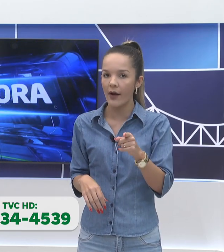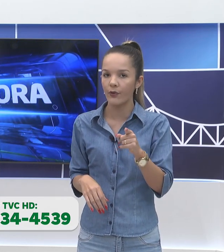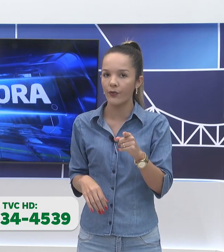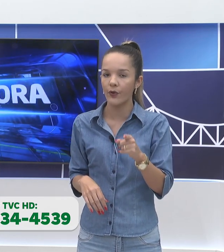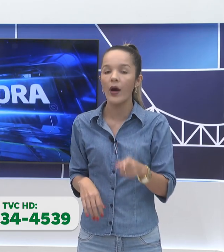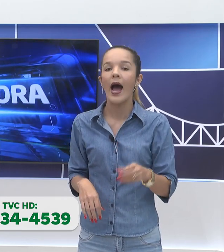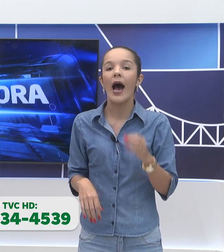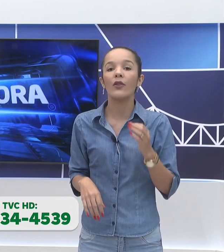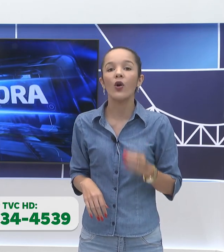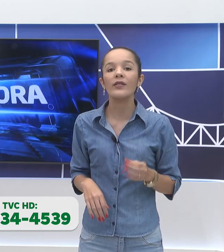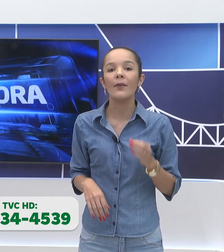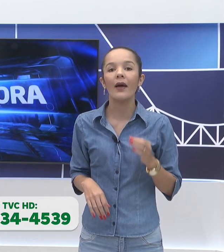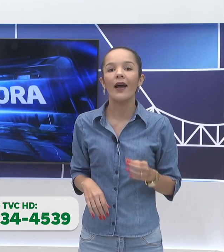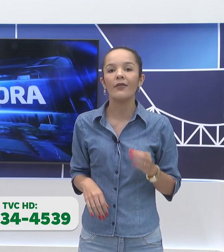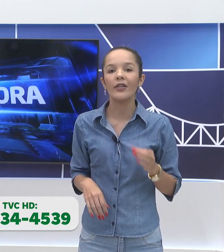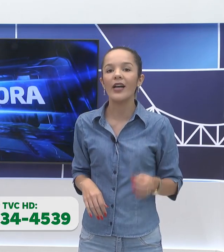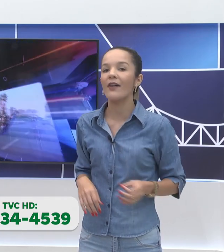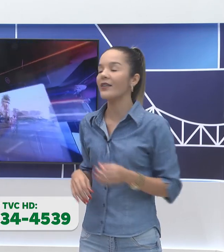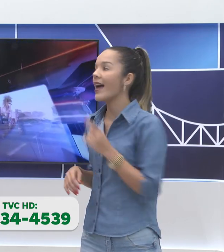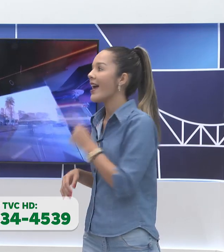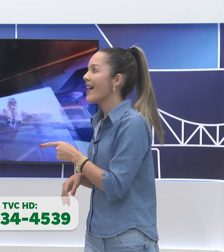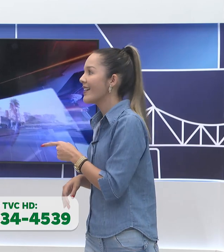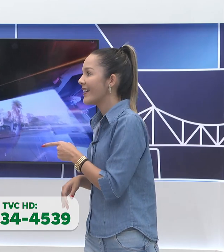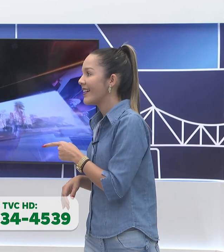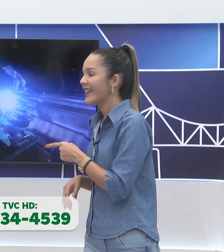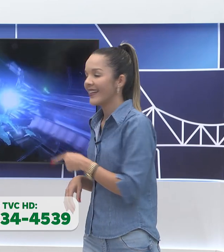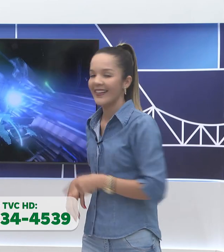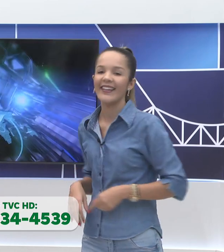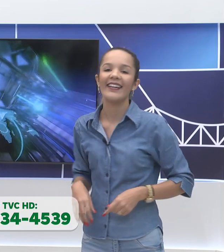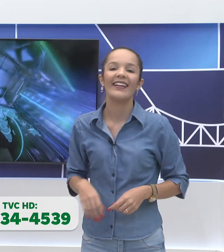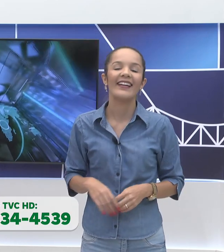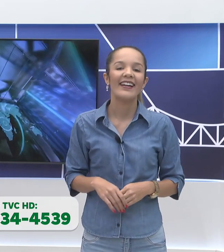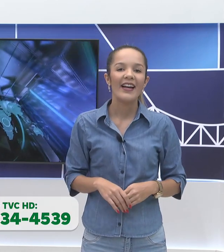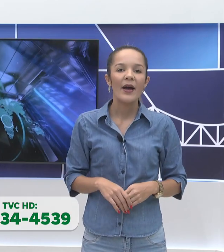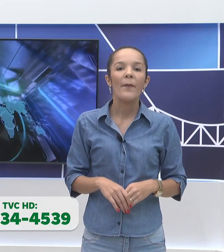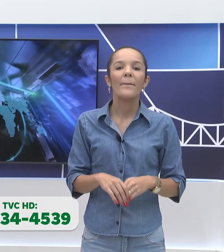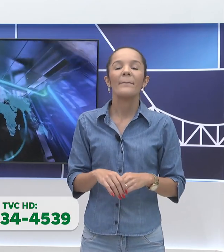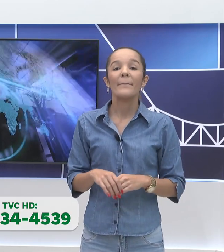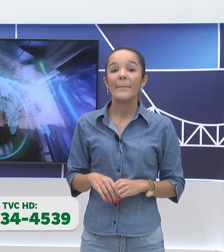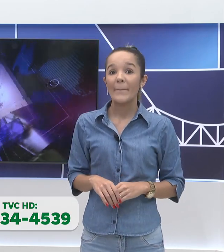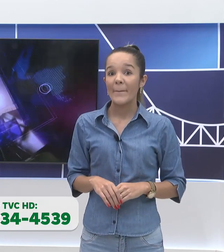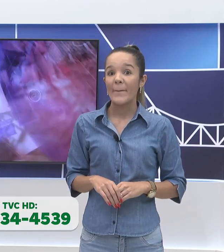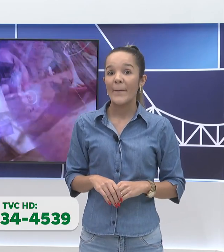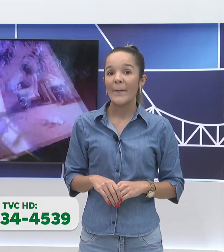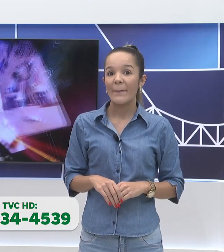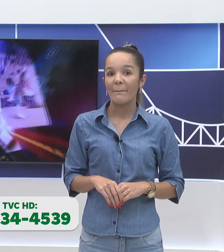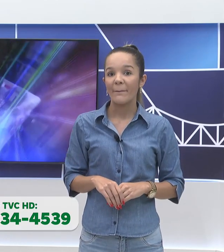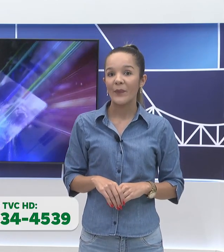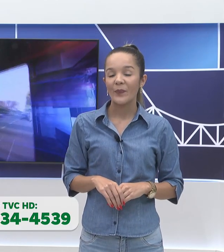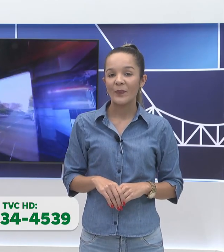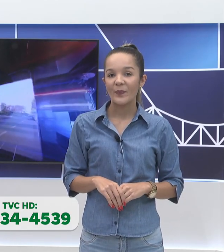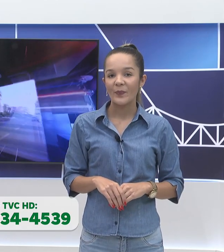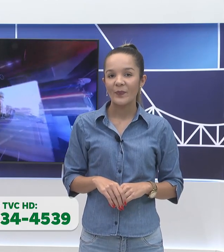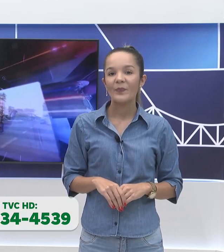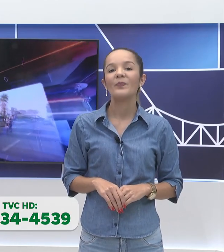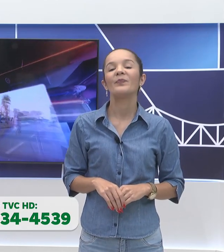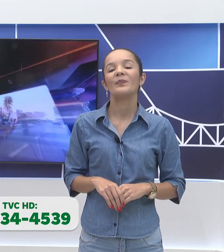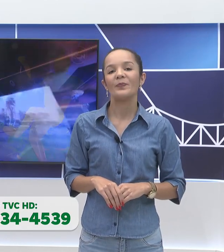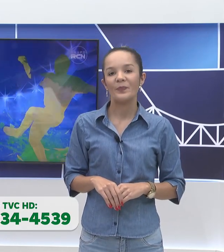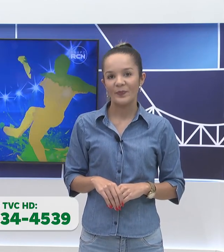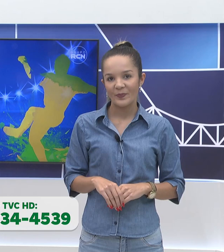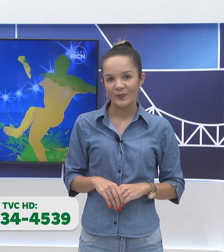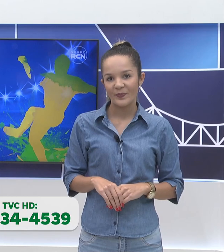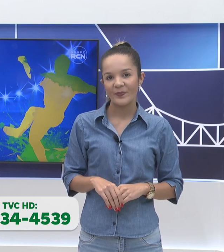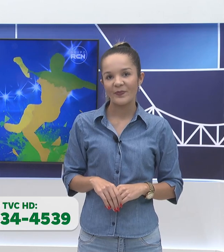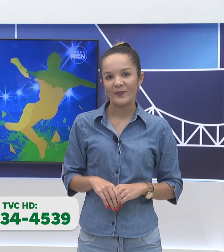confiável, viu? A nossa palavra-chave é... RKM Máquinas. Ó, participe, viu? Participe mesmo